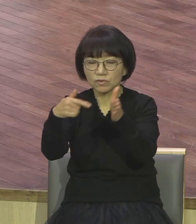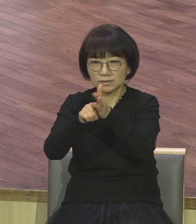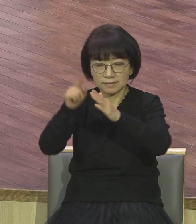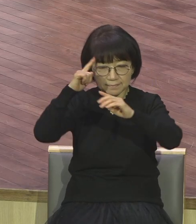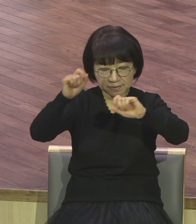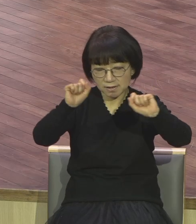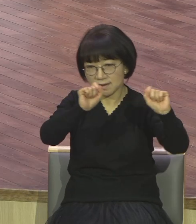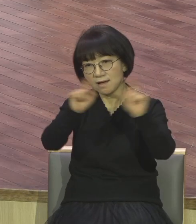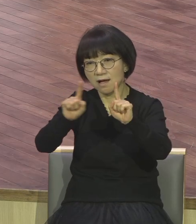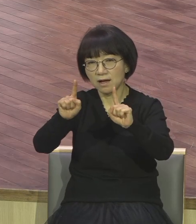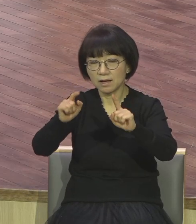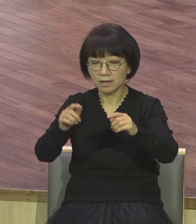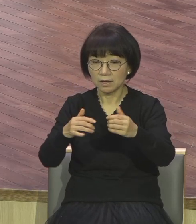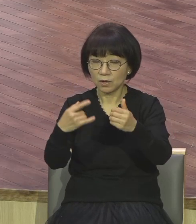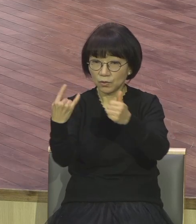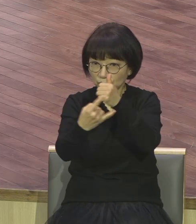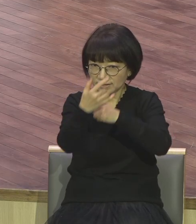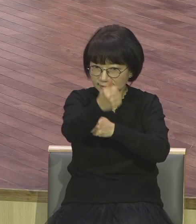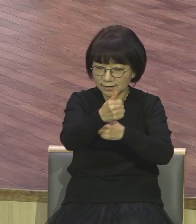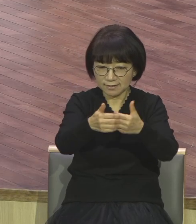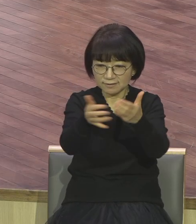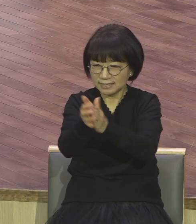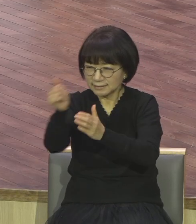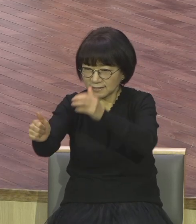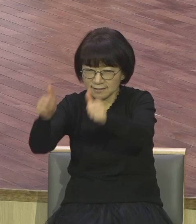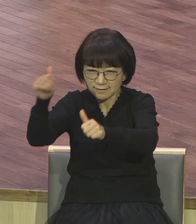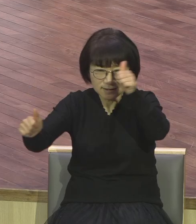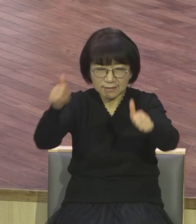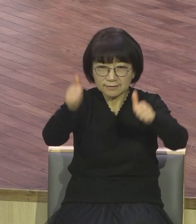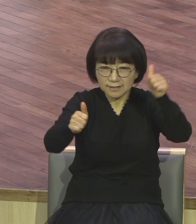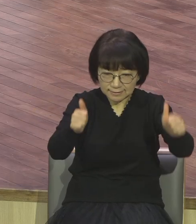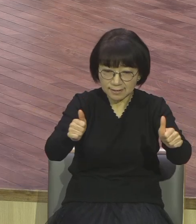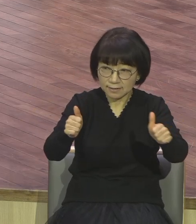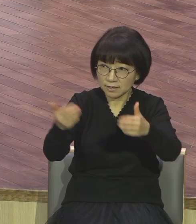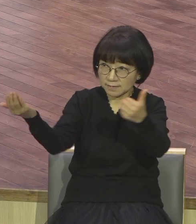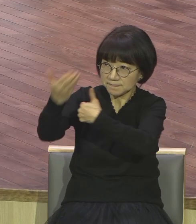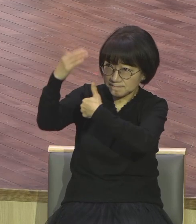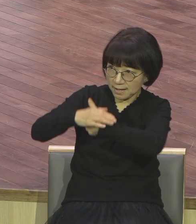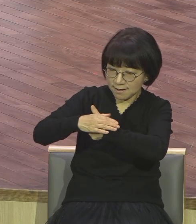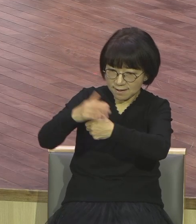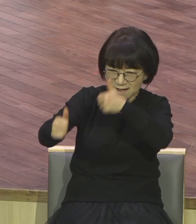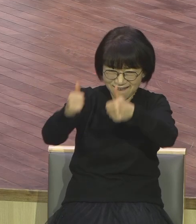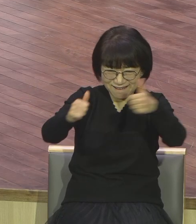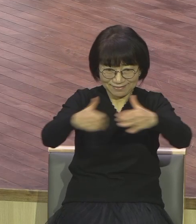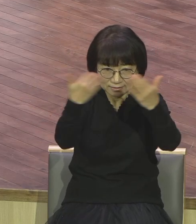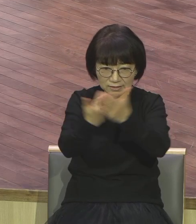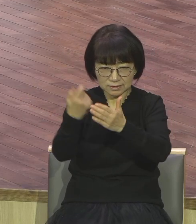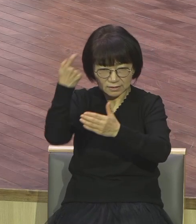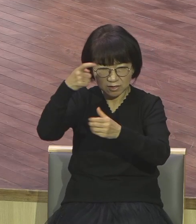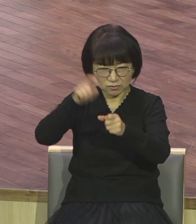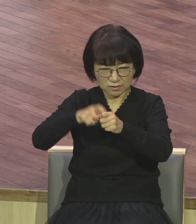막교전 직권 구역장들은 구역에 눈에 불 켜고 기도하면서 파스콜을 스스로 깨어 있어야 된단 말이에요 이걸